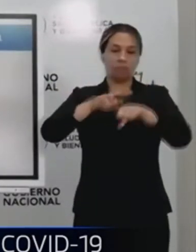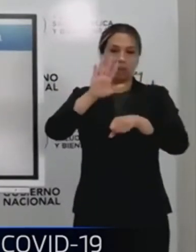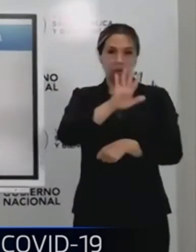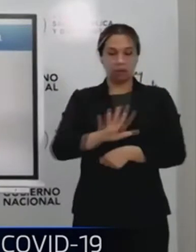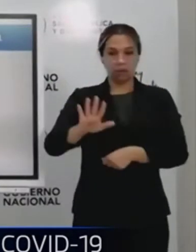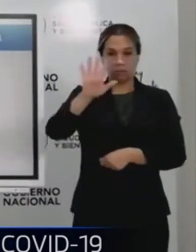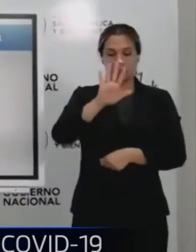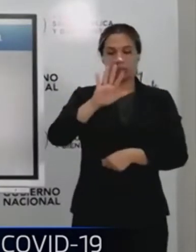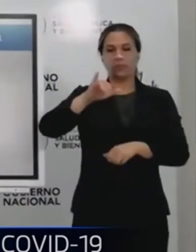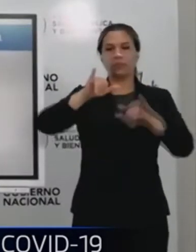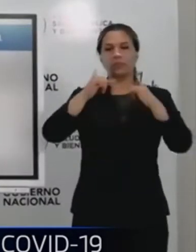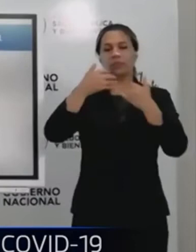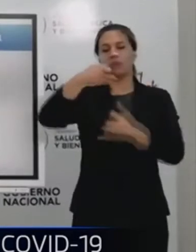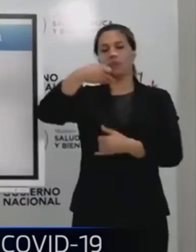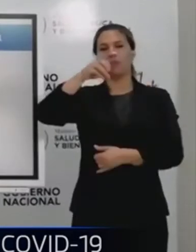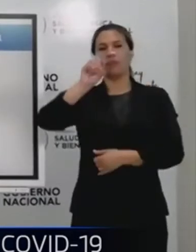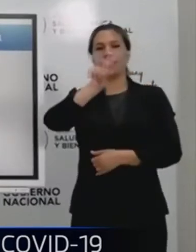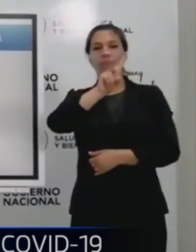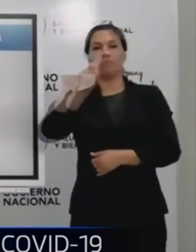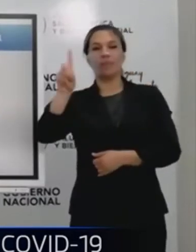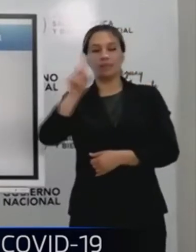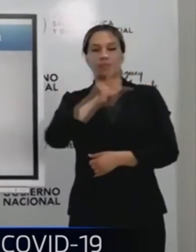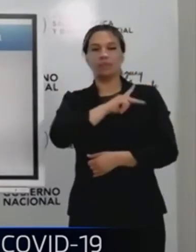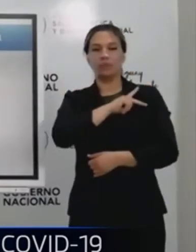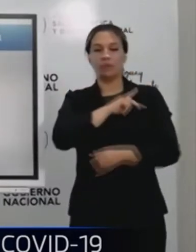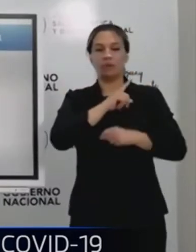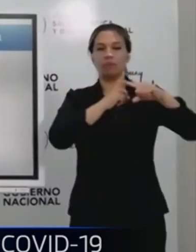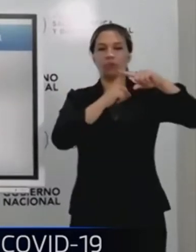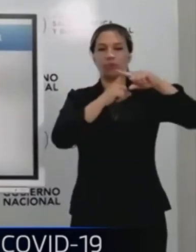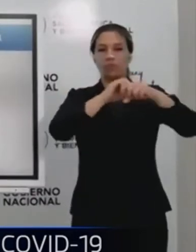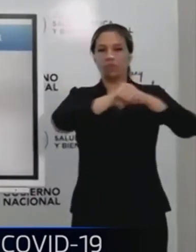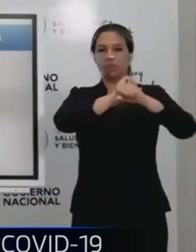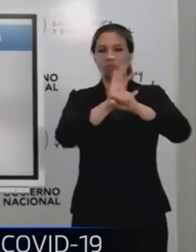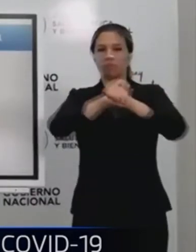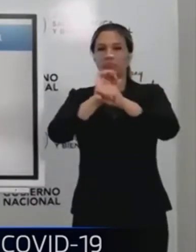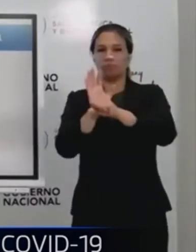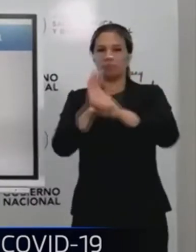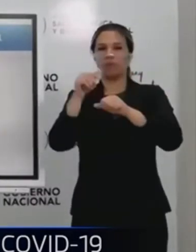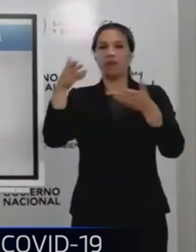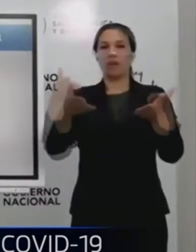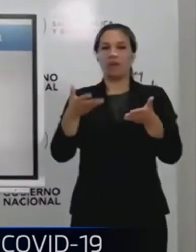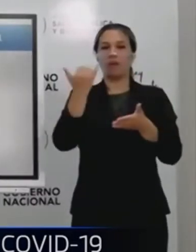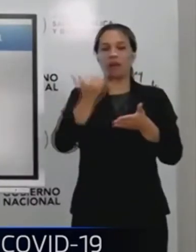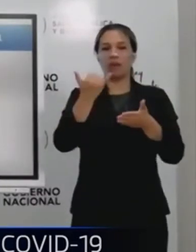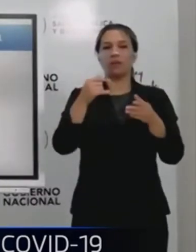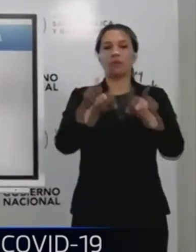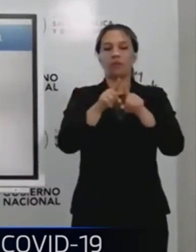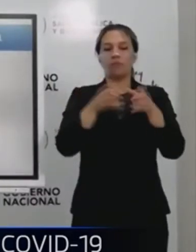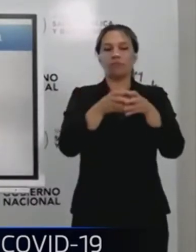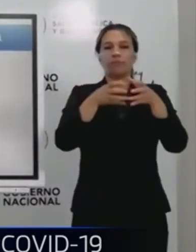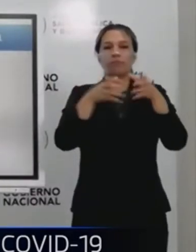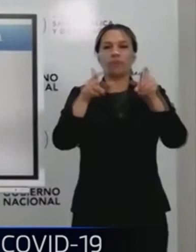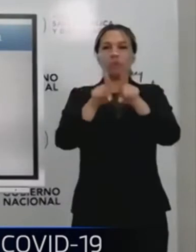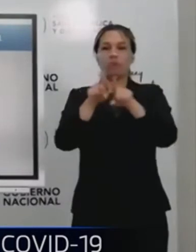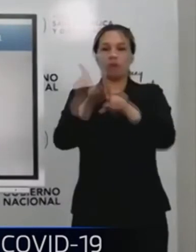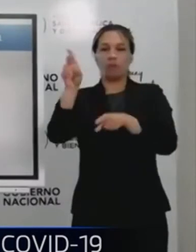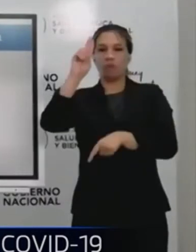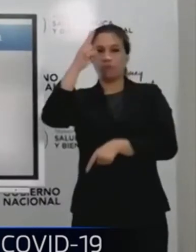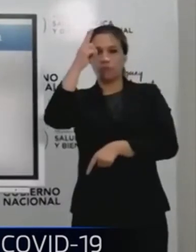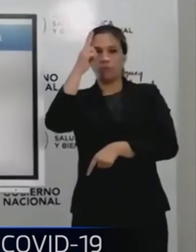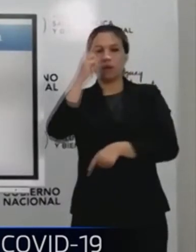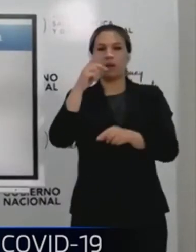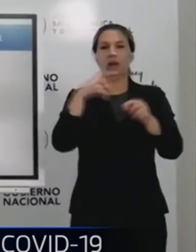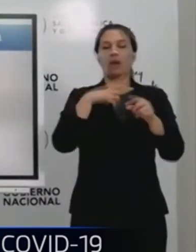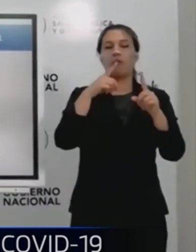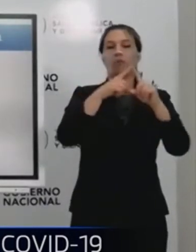Superamos los 90.000 casos. Somos uno de los países que estamos en ascenso de la epidemia con Uruguay. El otro país también que está